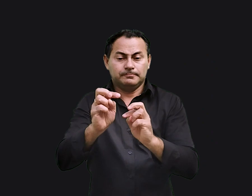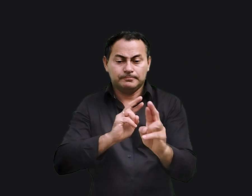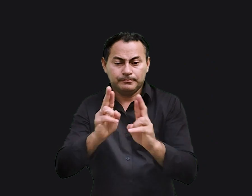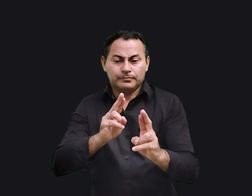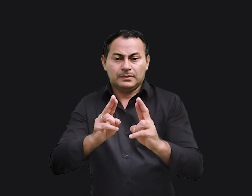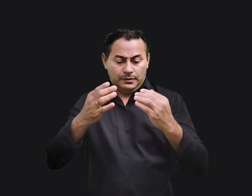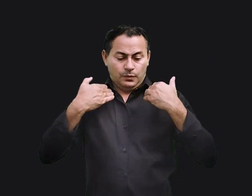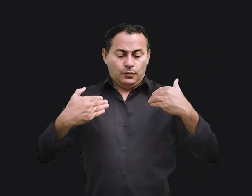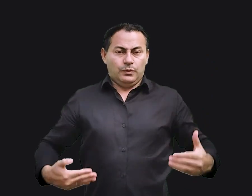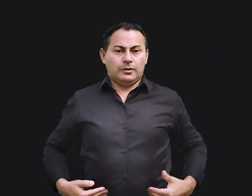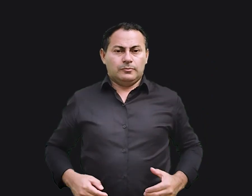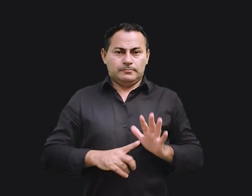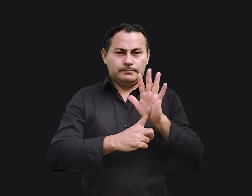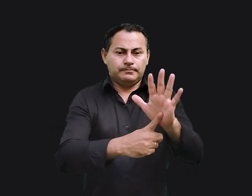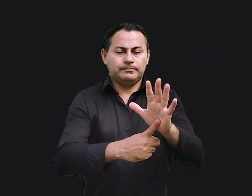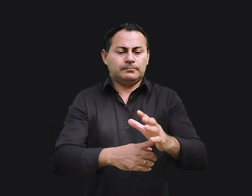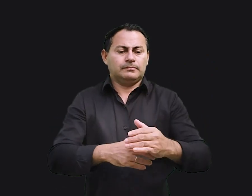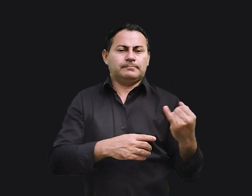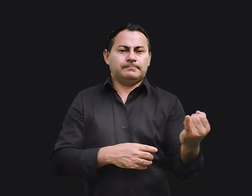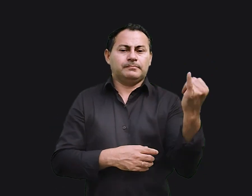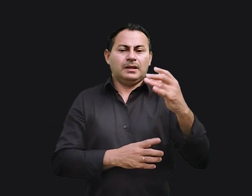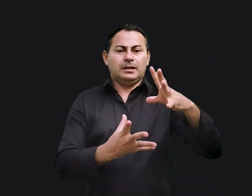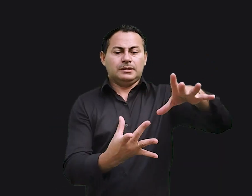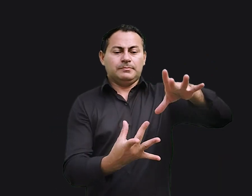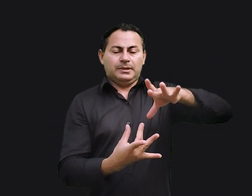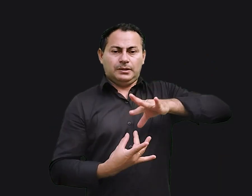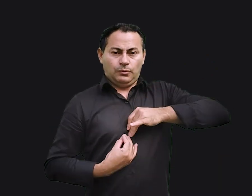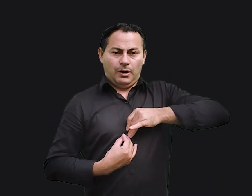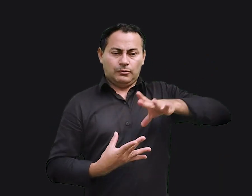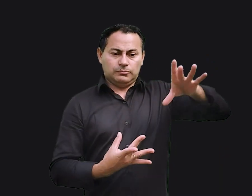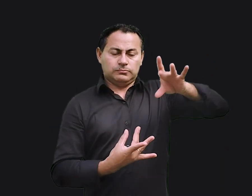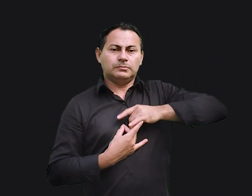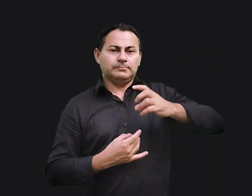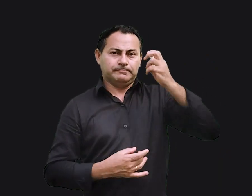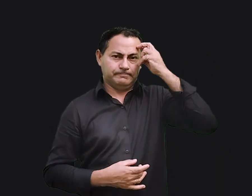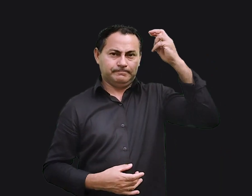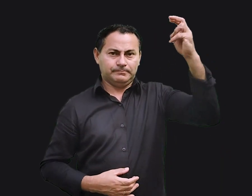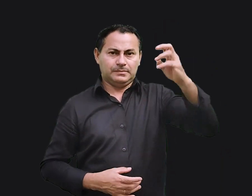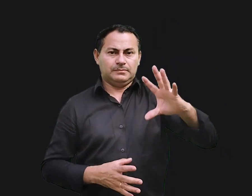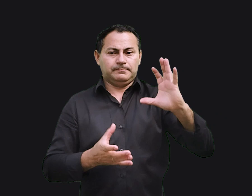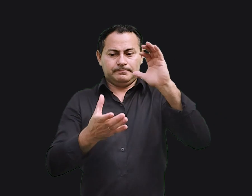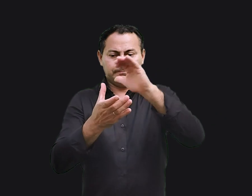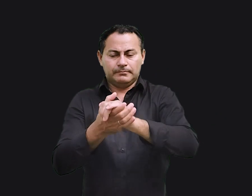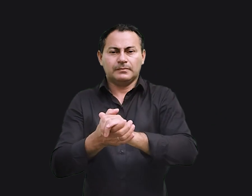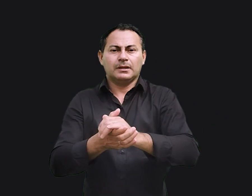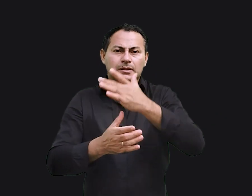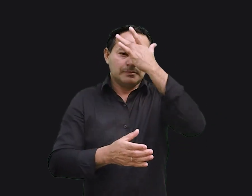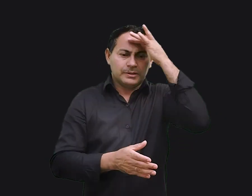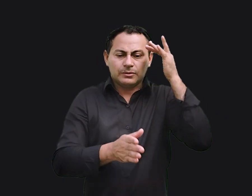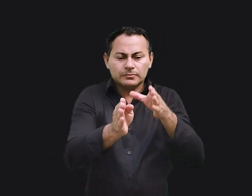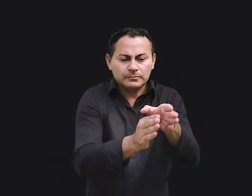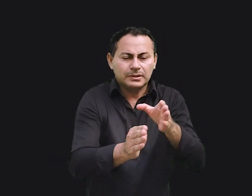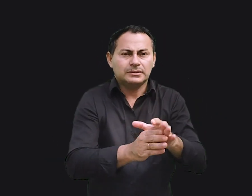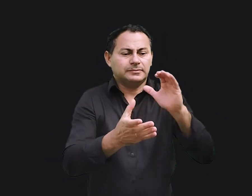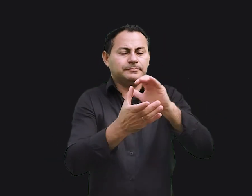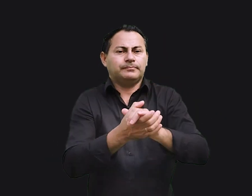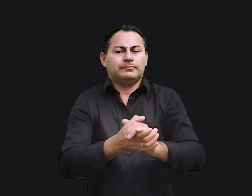relacionamento físico que expressa as dimensões espiritual e intelectual no casamento. Os conselheiros matrimoniais dizem que a